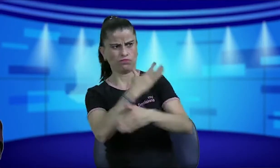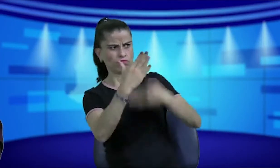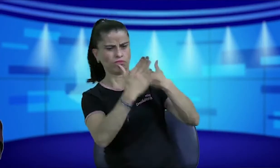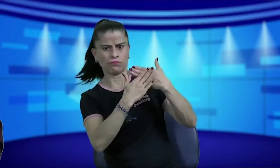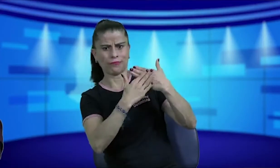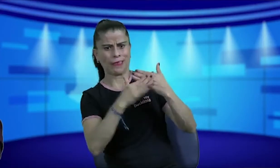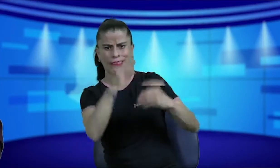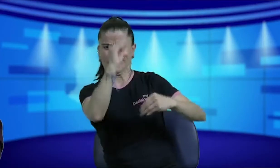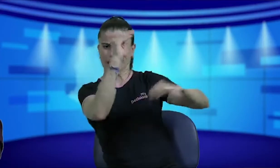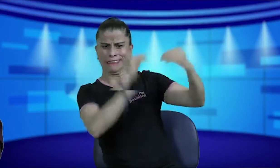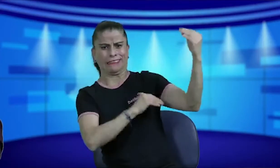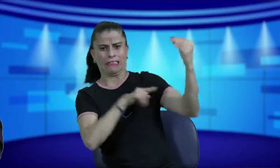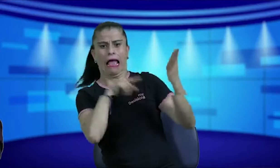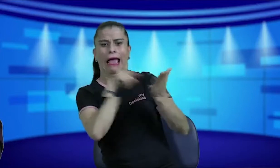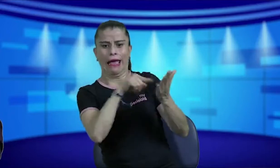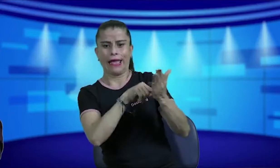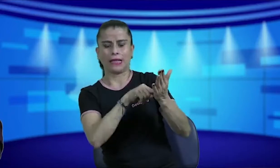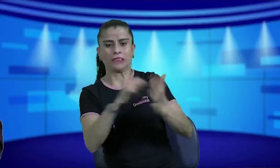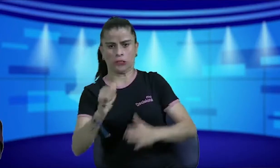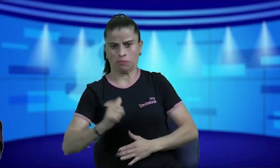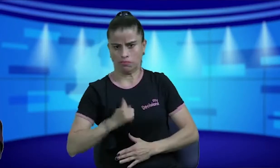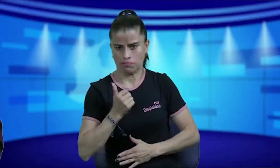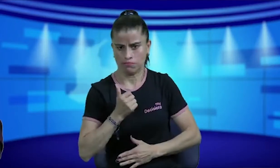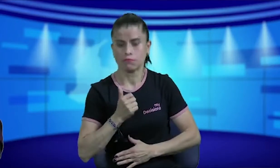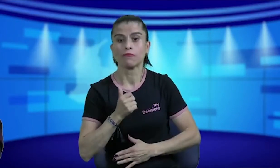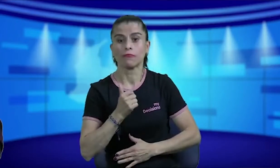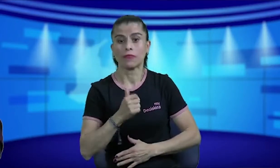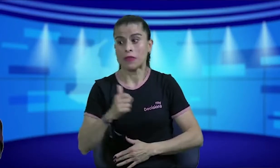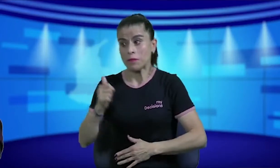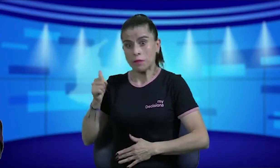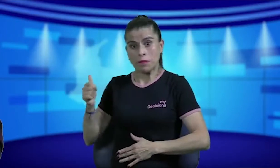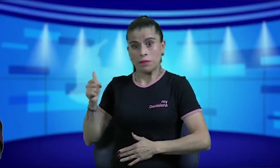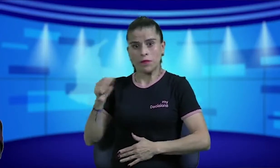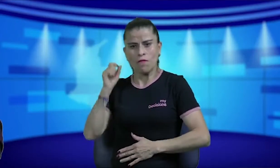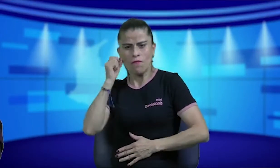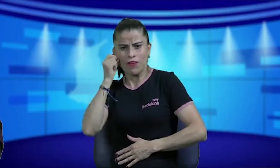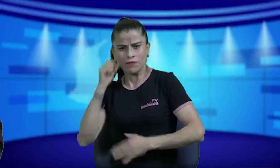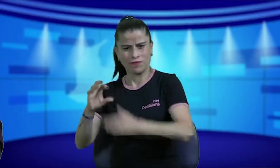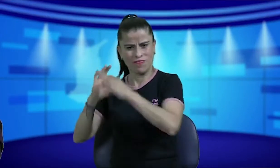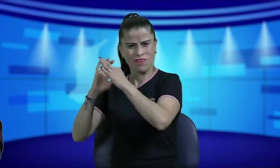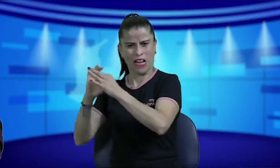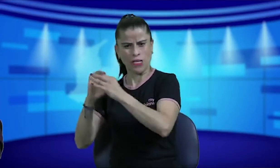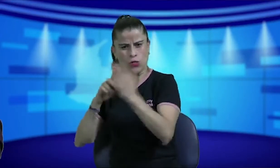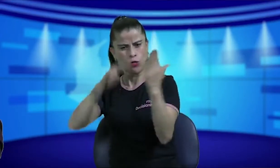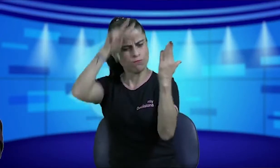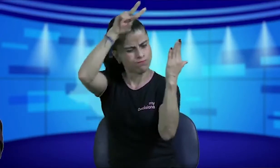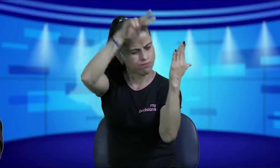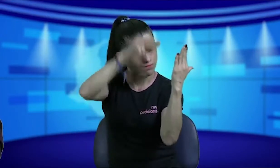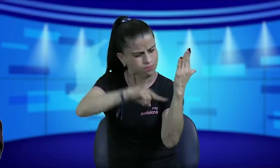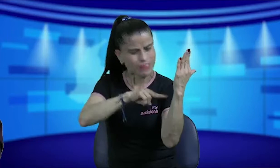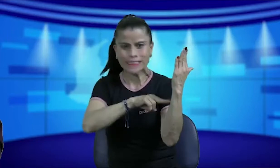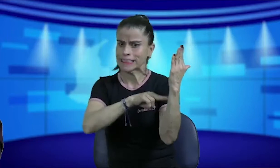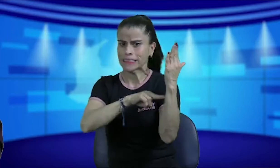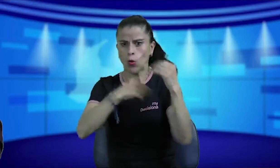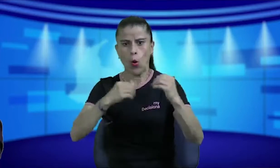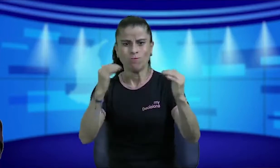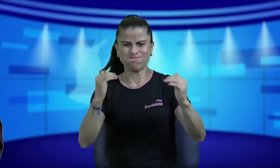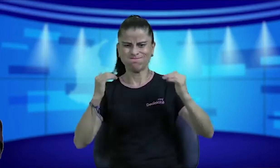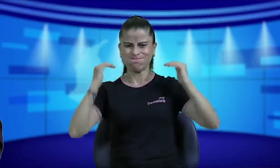fue algo realmente confuso en lo cual estamos en desacuerdo entonces Henry Penascol el señor Henry pues leyó